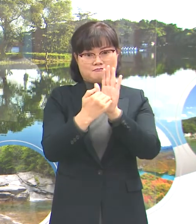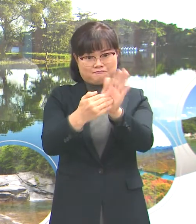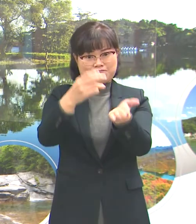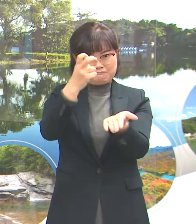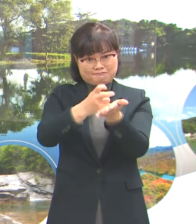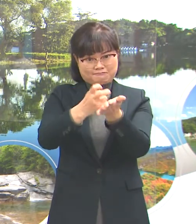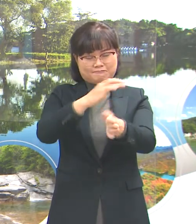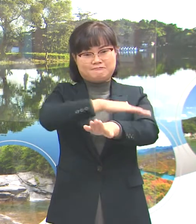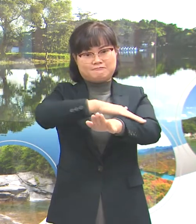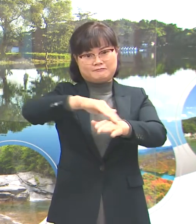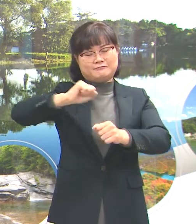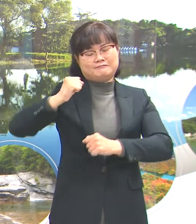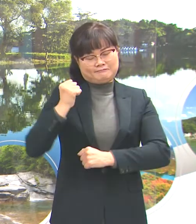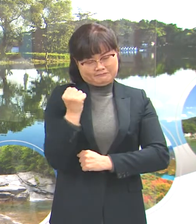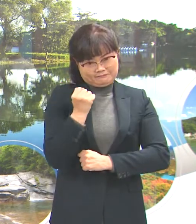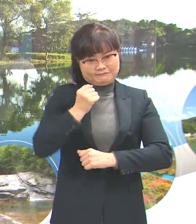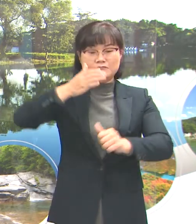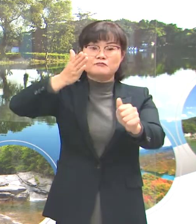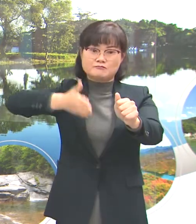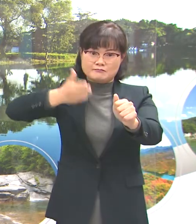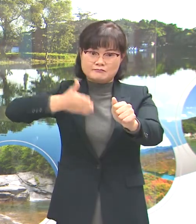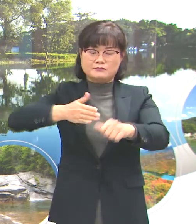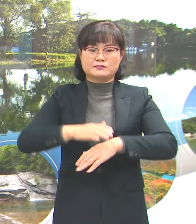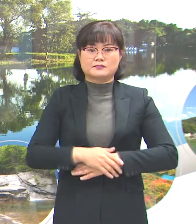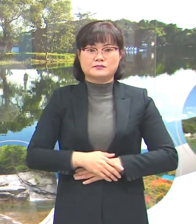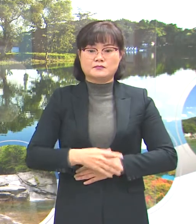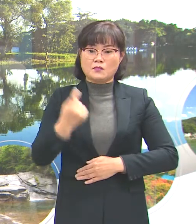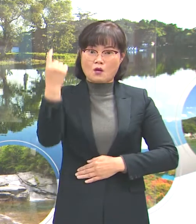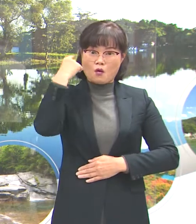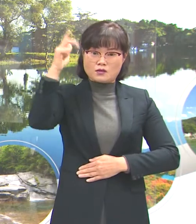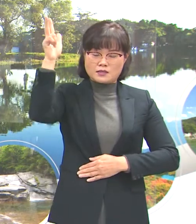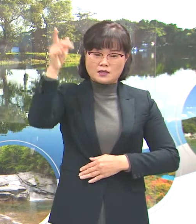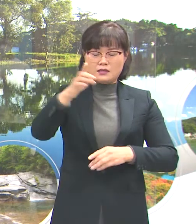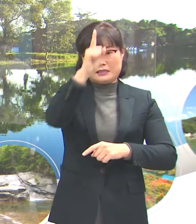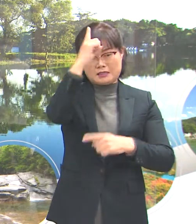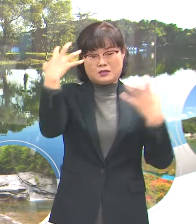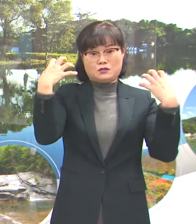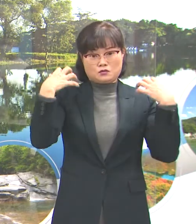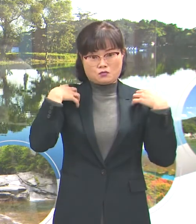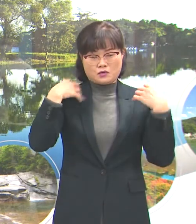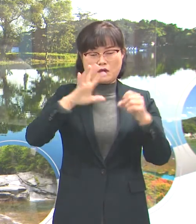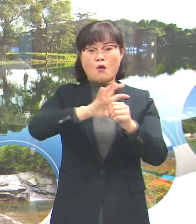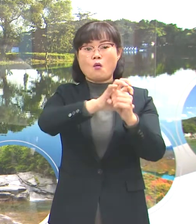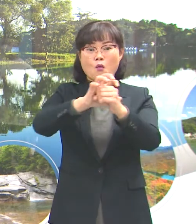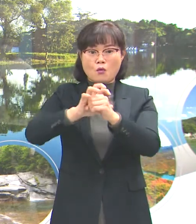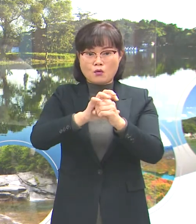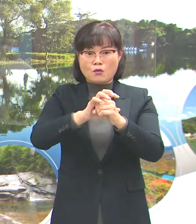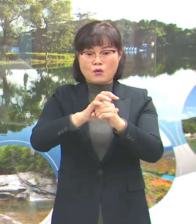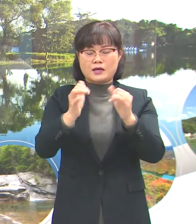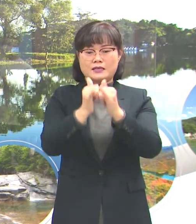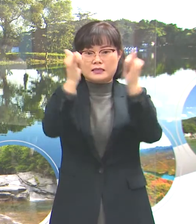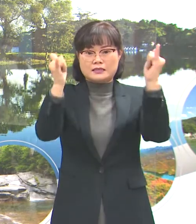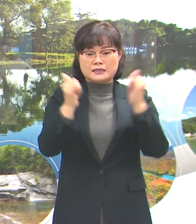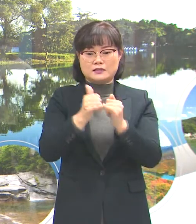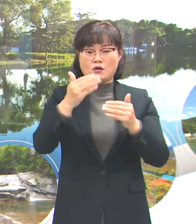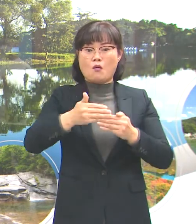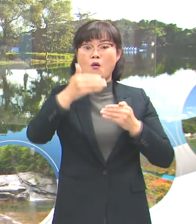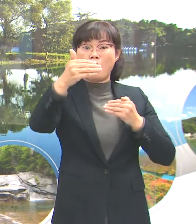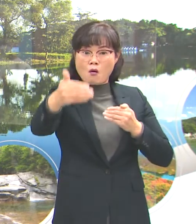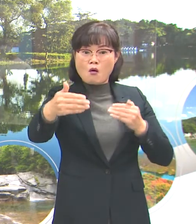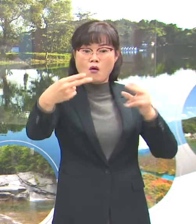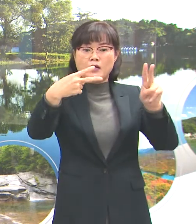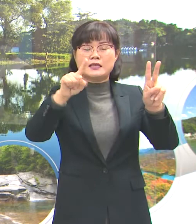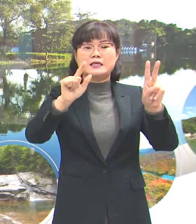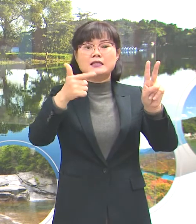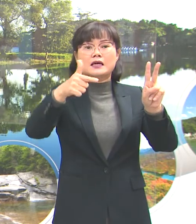증수하여 주시기 바랍니다. 어제 정부에서는 코로나19 사회적 거리두기 2단계를